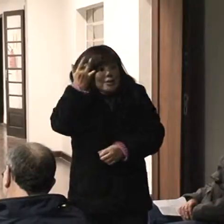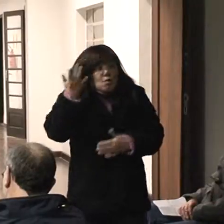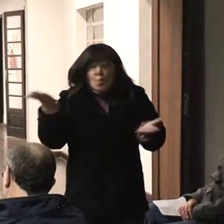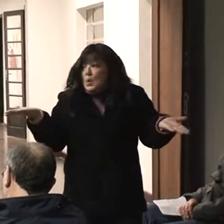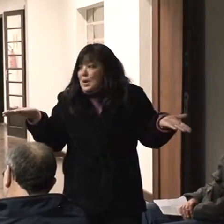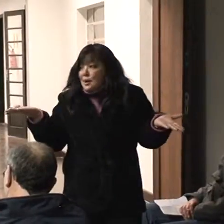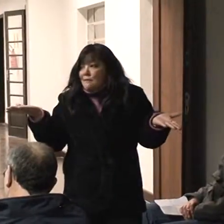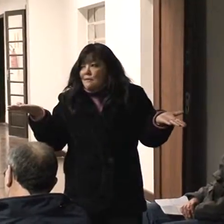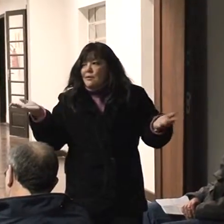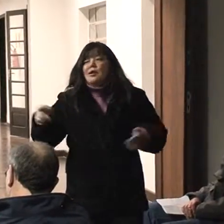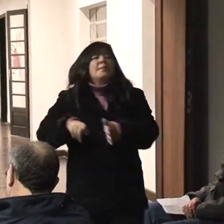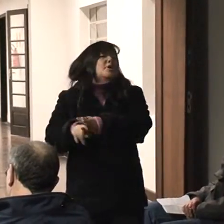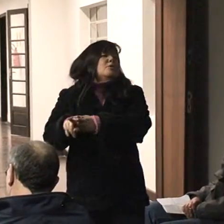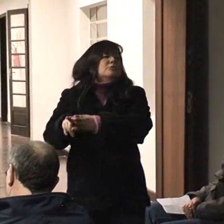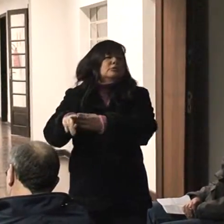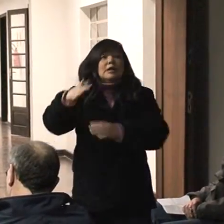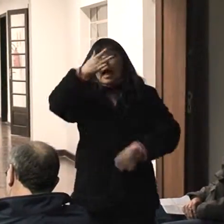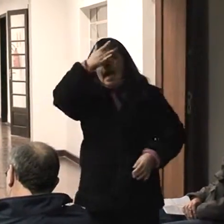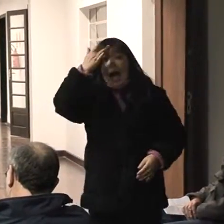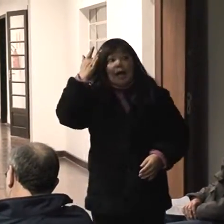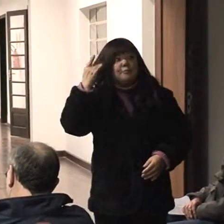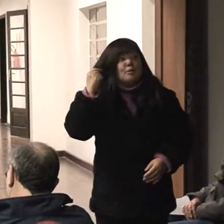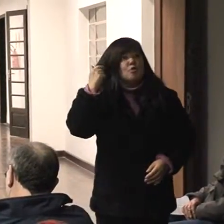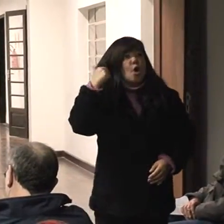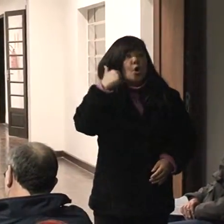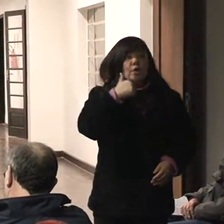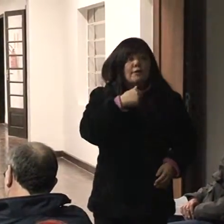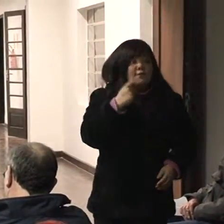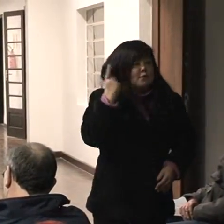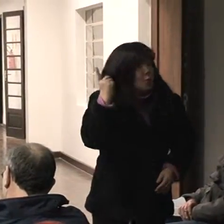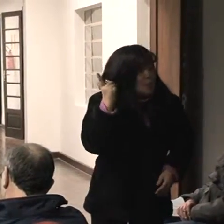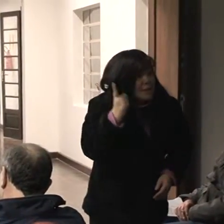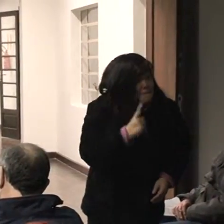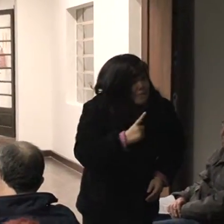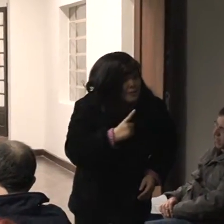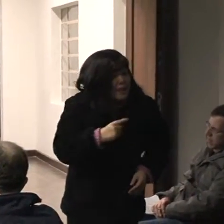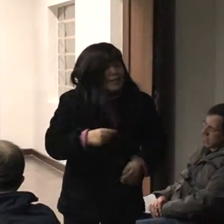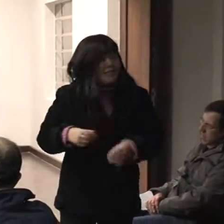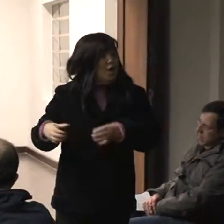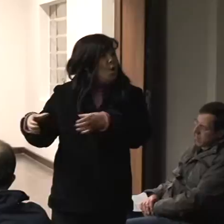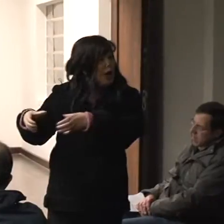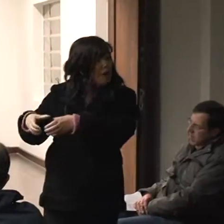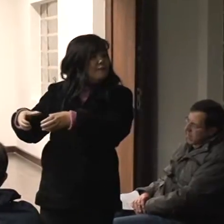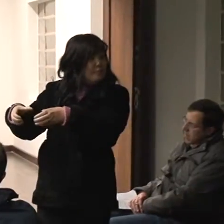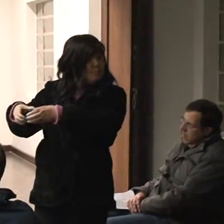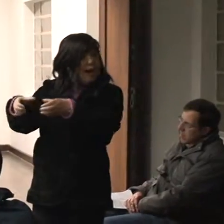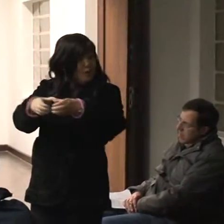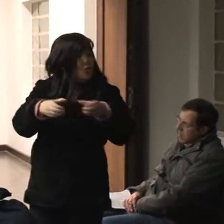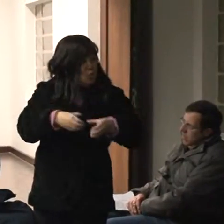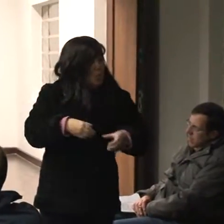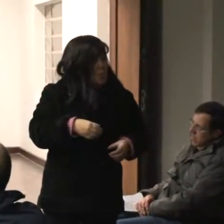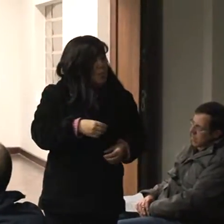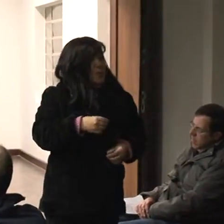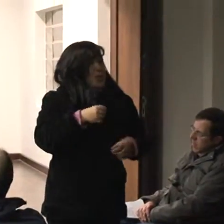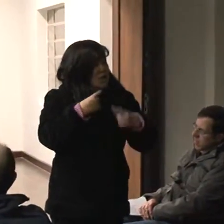participaram desse programa? Ao meu ver, não. Assim, inicialmente ele não... Esse é problema. Não se fala do processo de